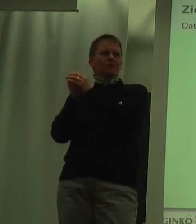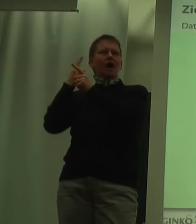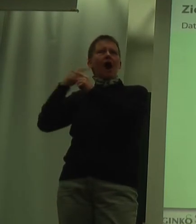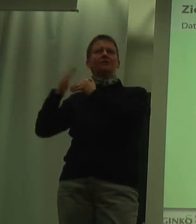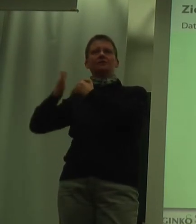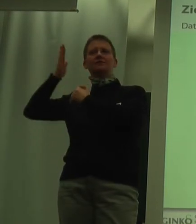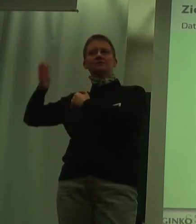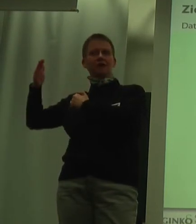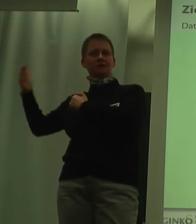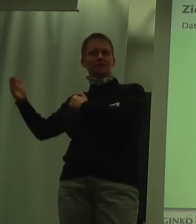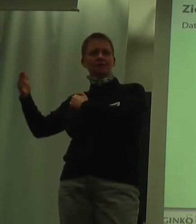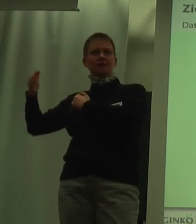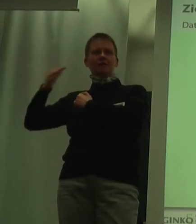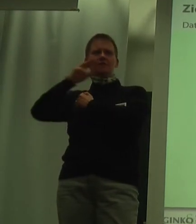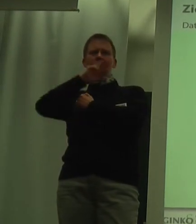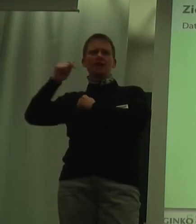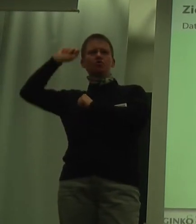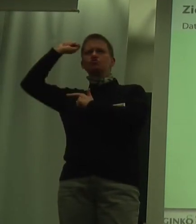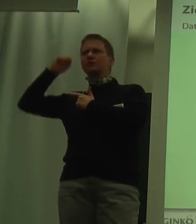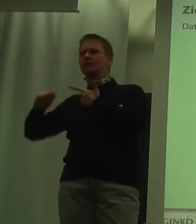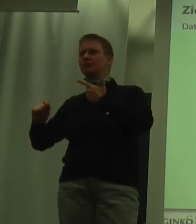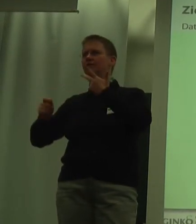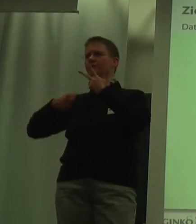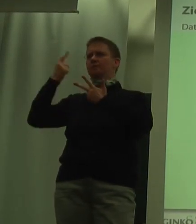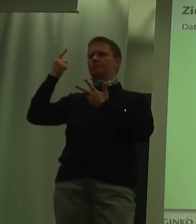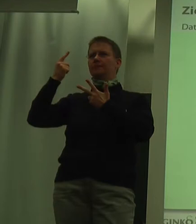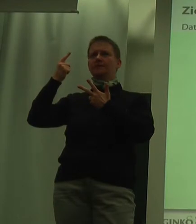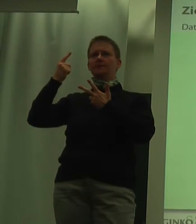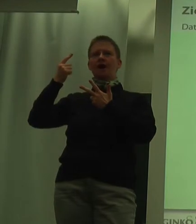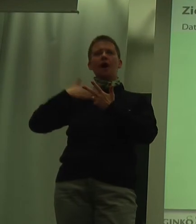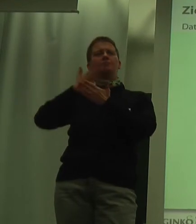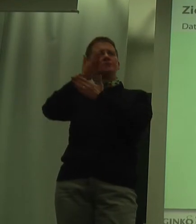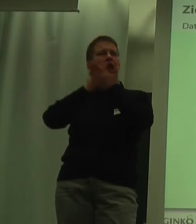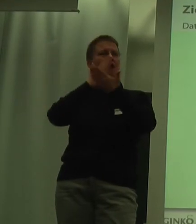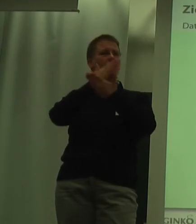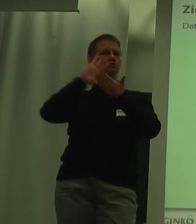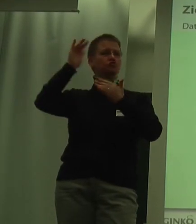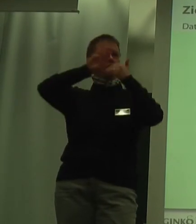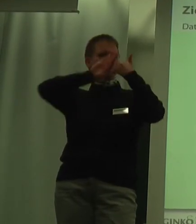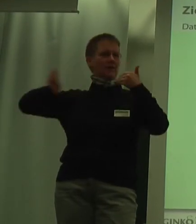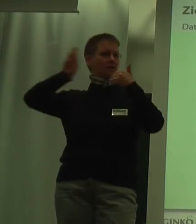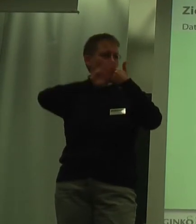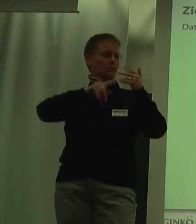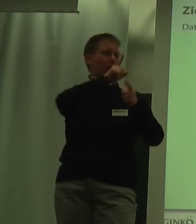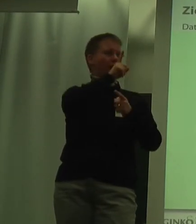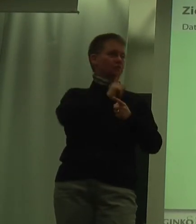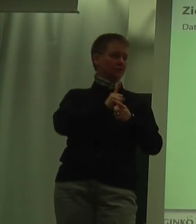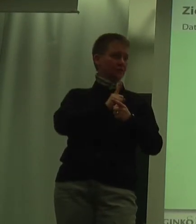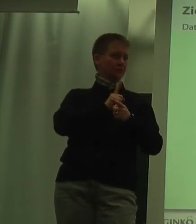Seite, BBB, Studierende, diese Gruppen haben wir teilweise schon gesondert ausgewertet, bzw. werten wir noch